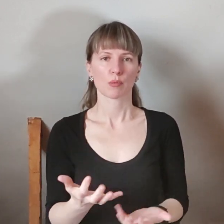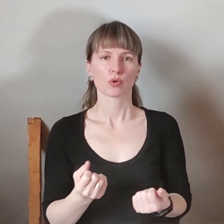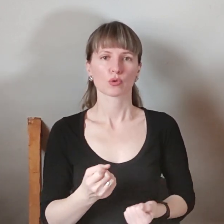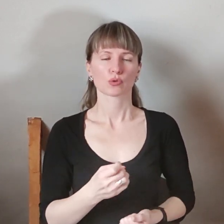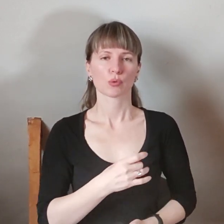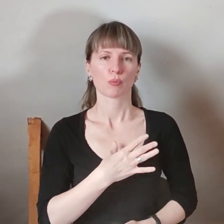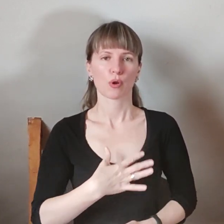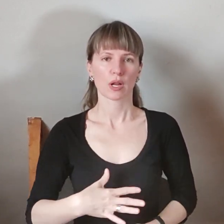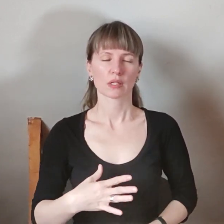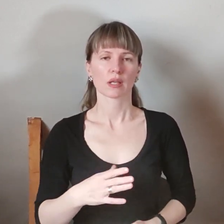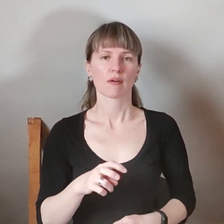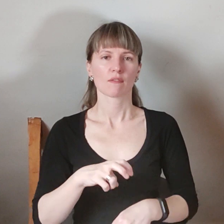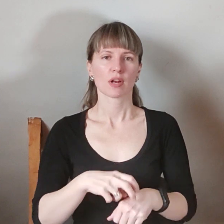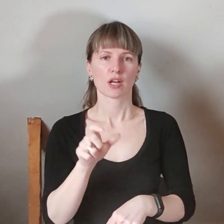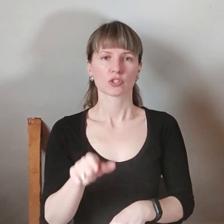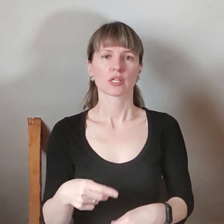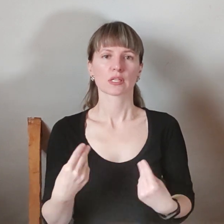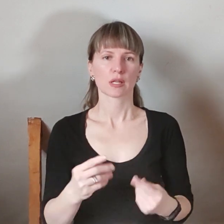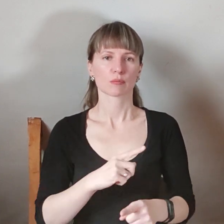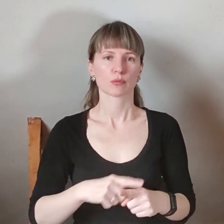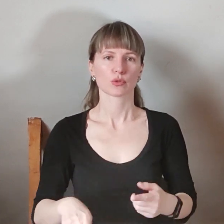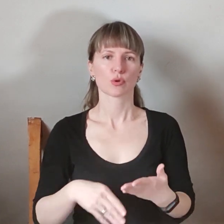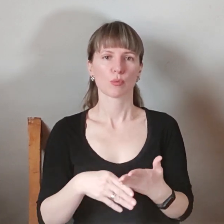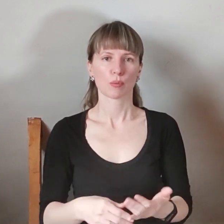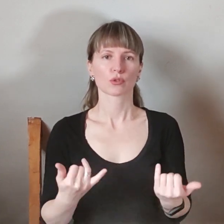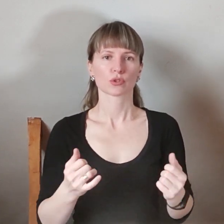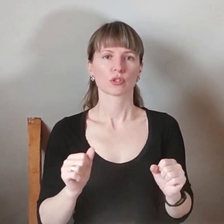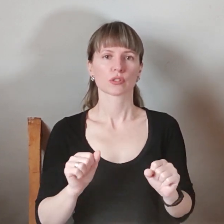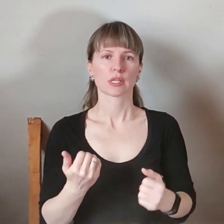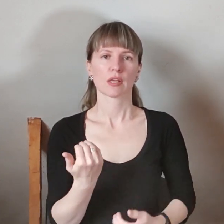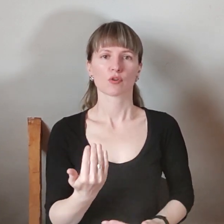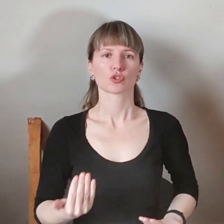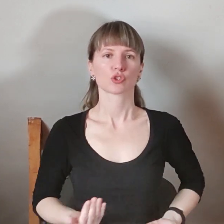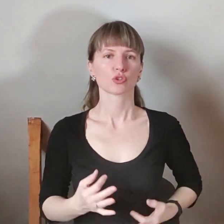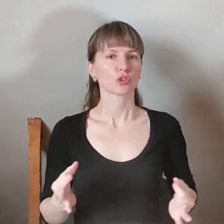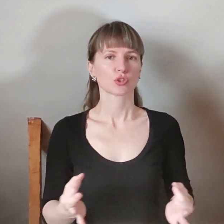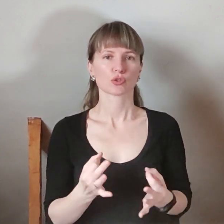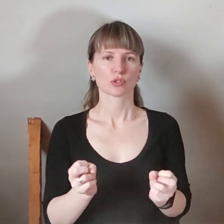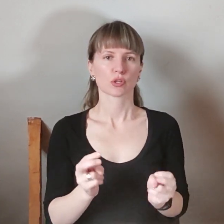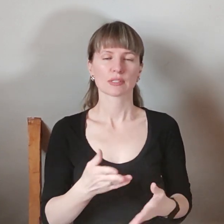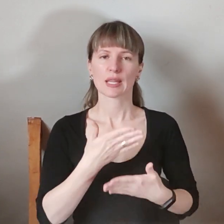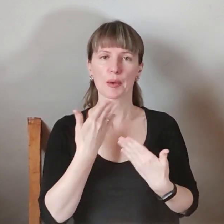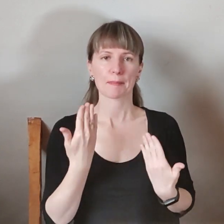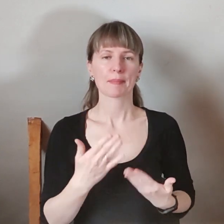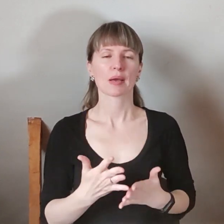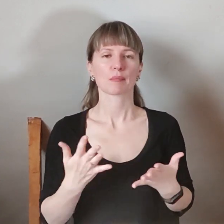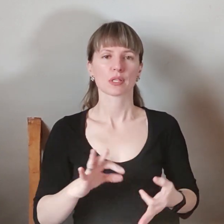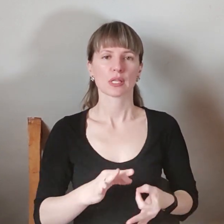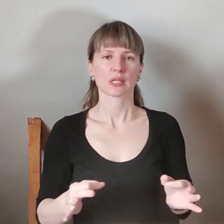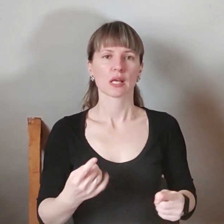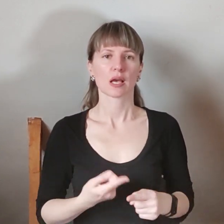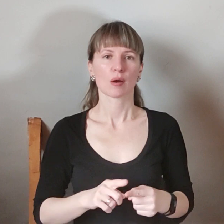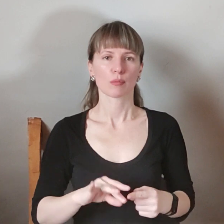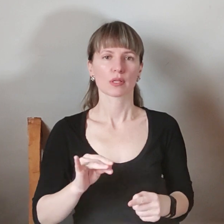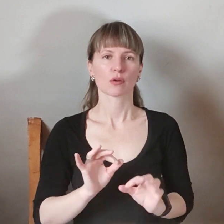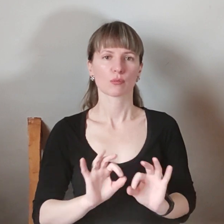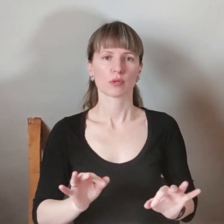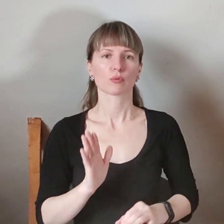Медики надали невідкладну допомогу. Наразі його життю нічого не загрожує. Більш детальніше про твій власний коментар будемо мати